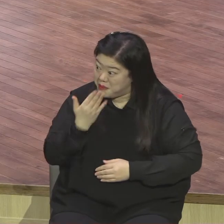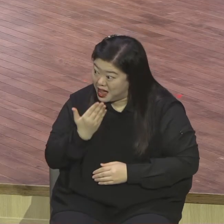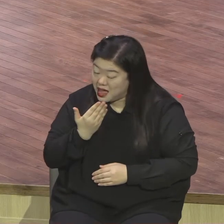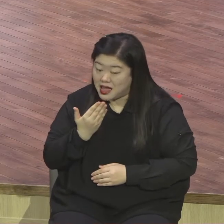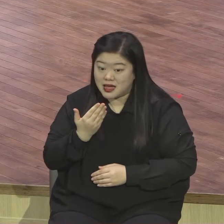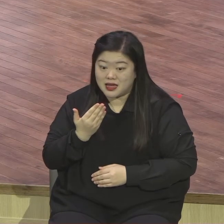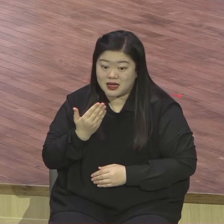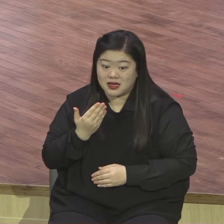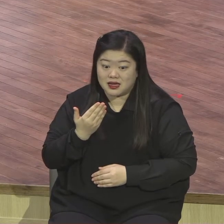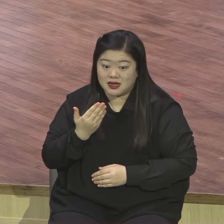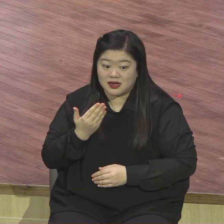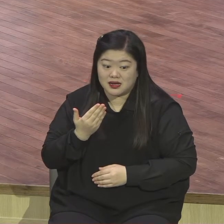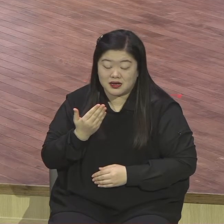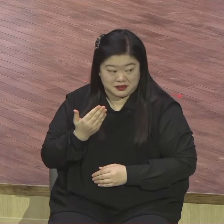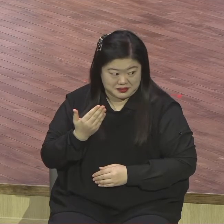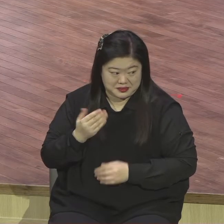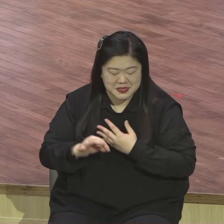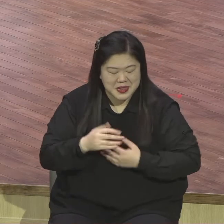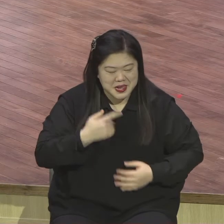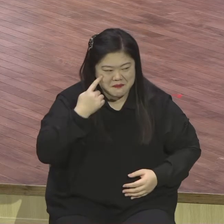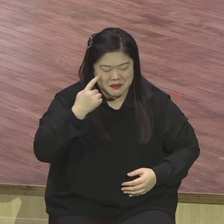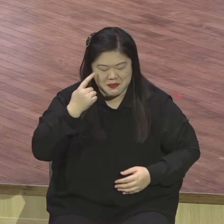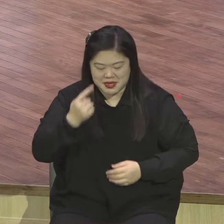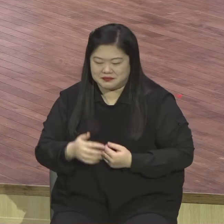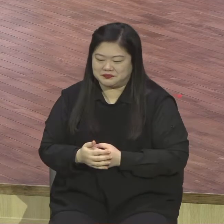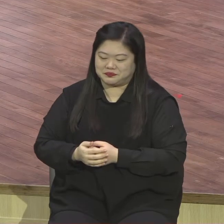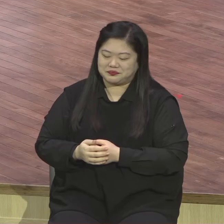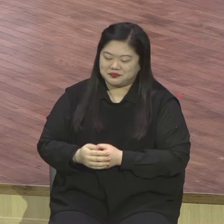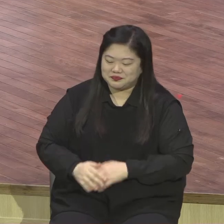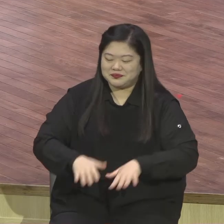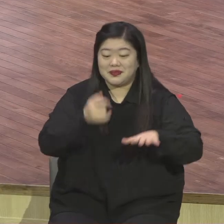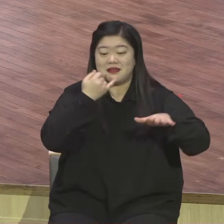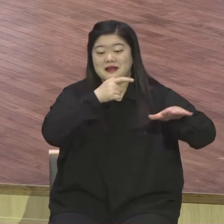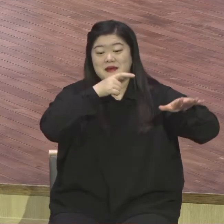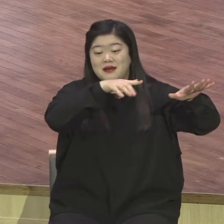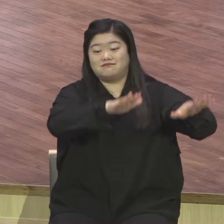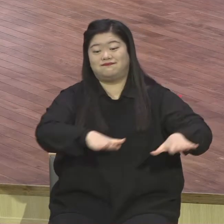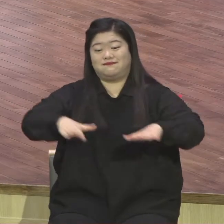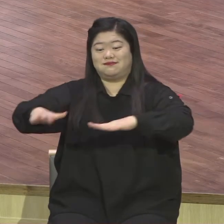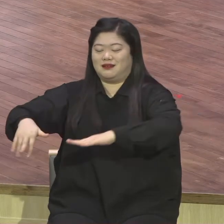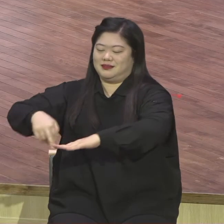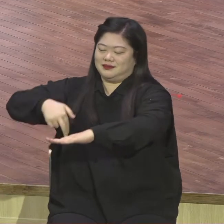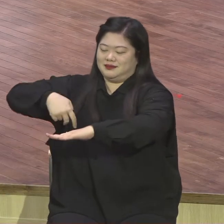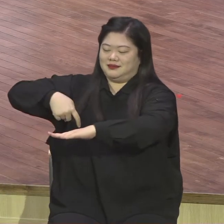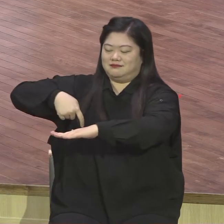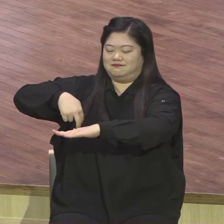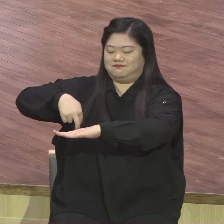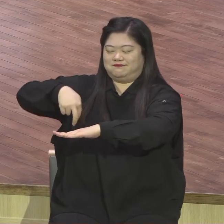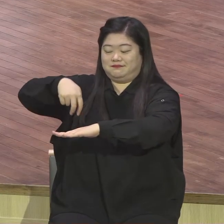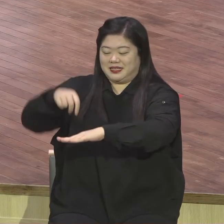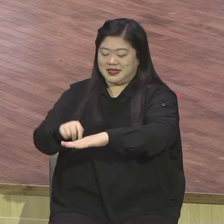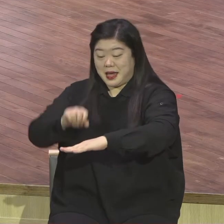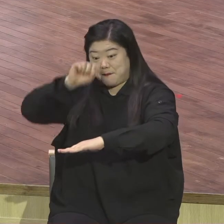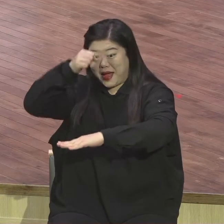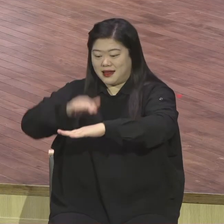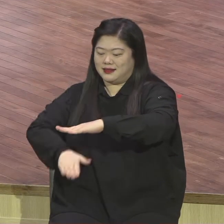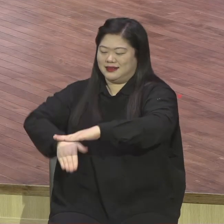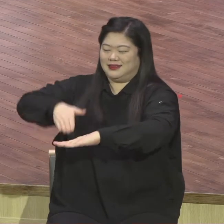그러니까 예수님 알았다. 그러면서 바다를 딱 걸으려고 나갔는데 한